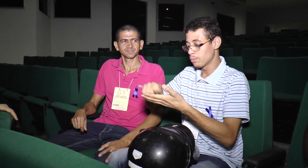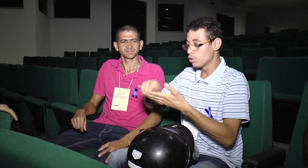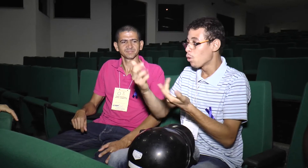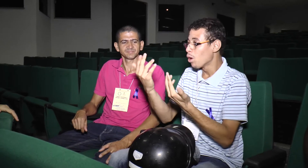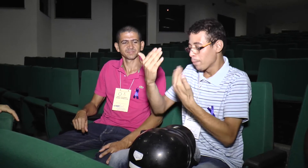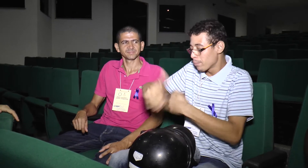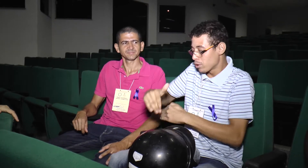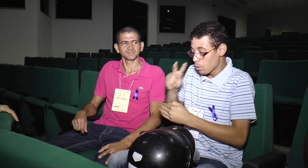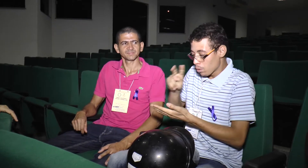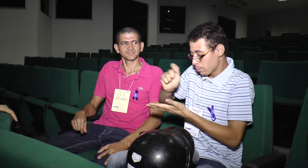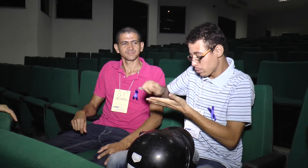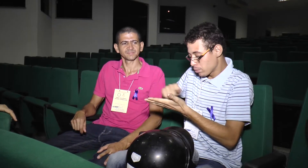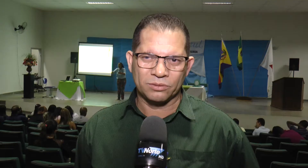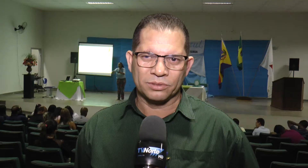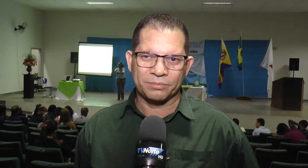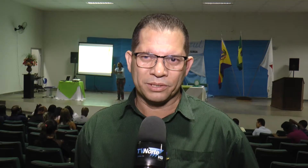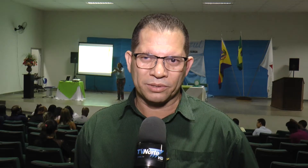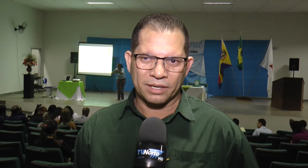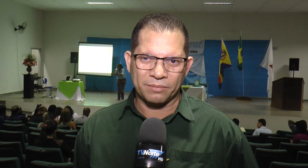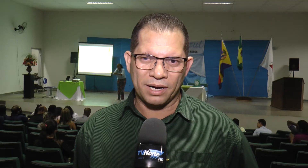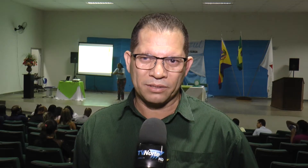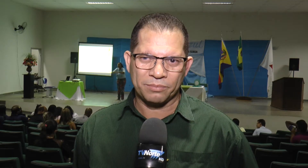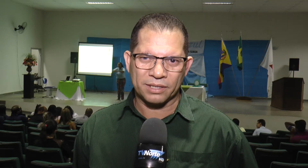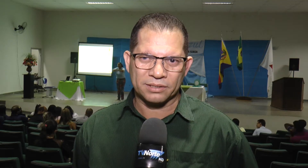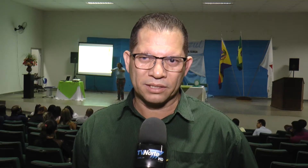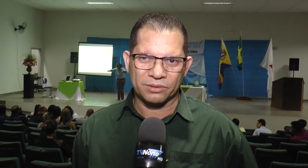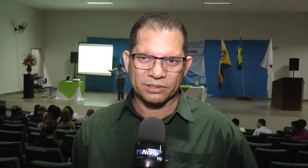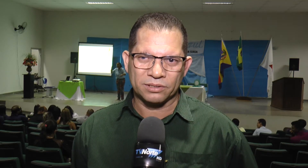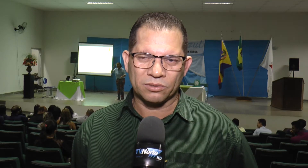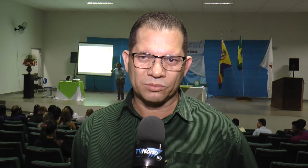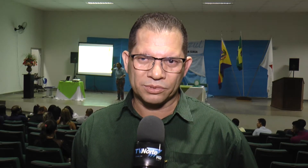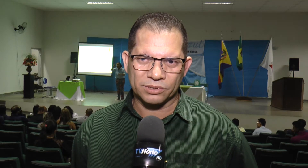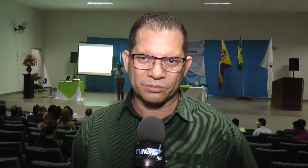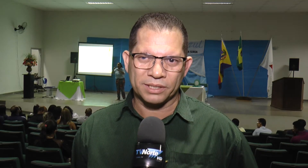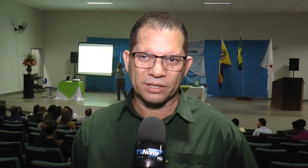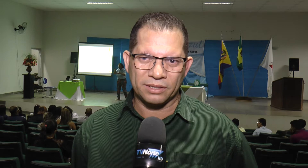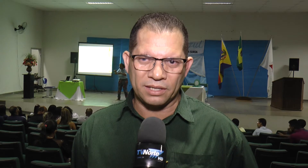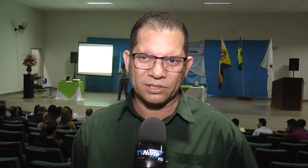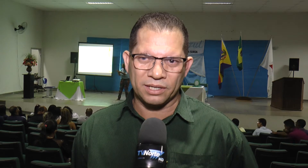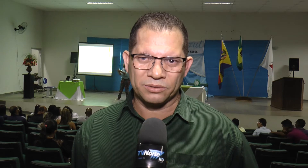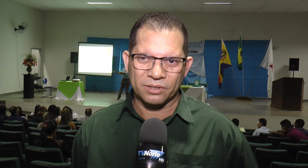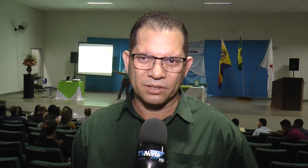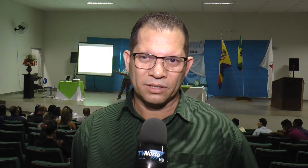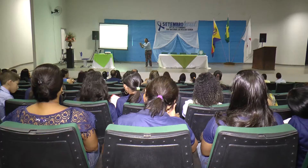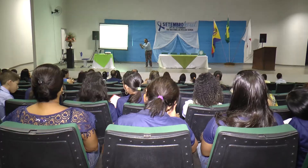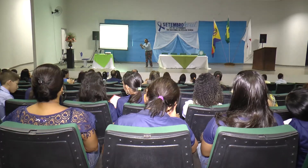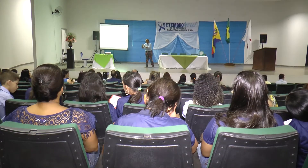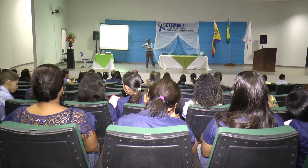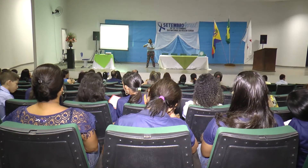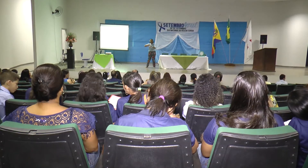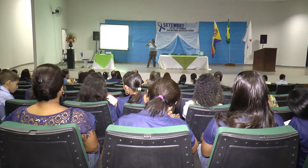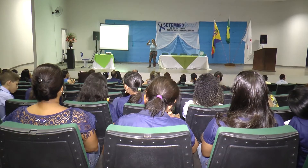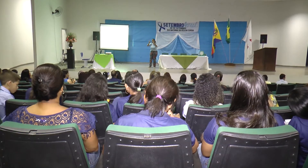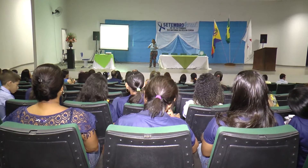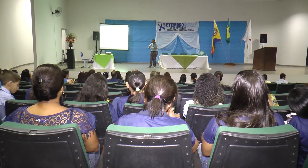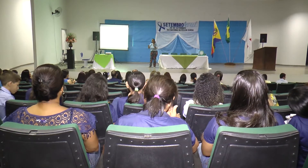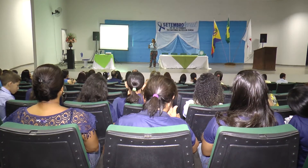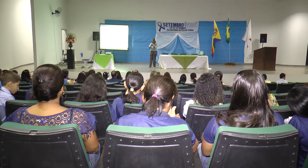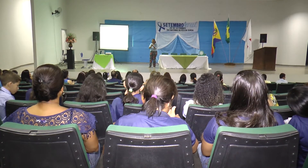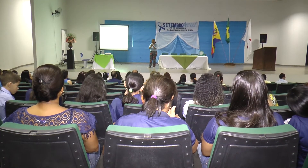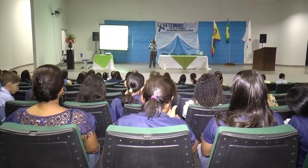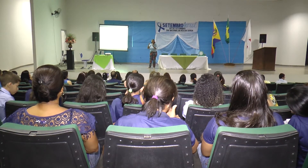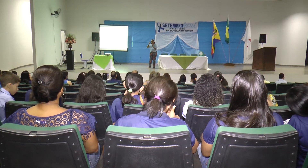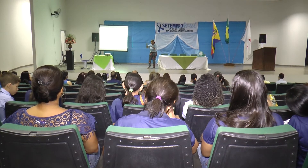que lutam Pela vida, lutam pelo trabalho Para ser reconhecido como um ser humano que tem direito Cintia Gomes